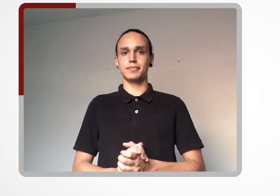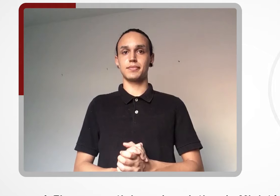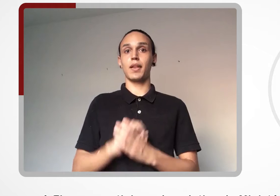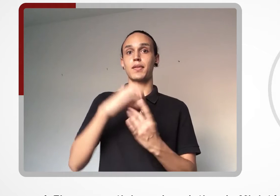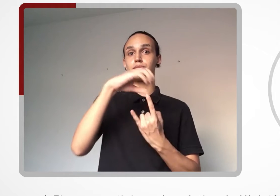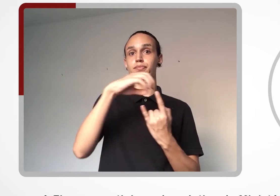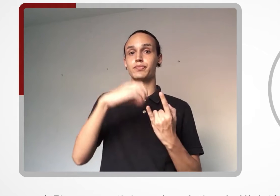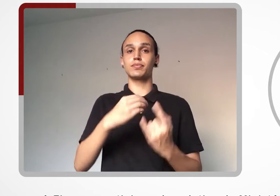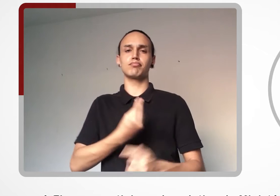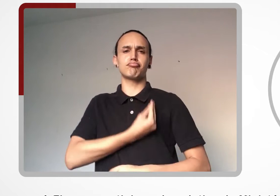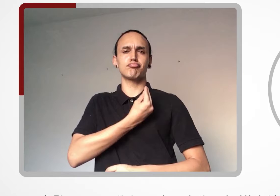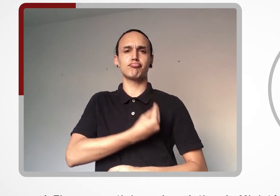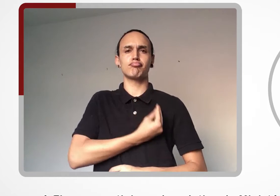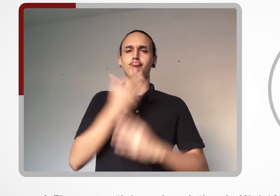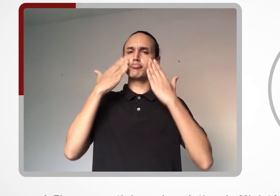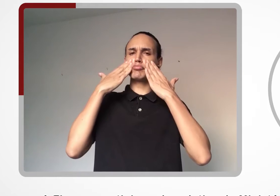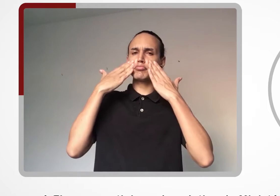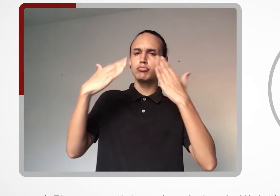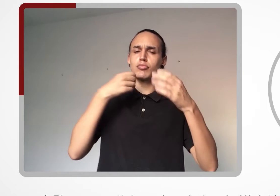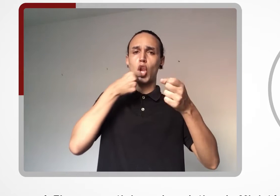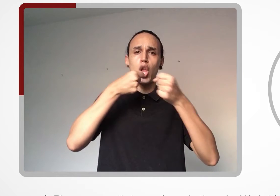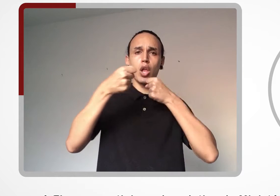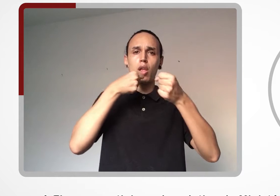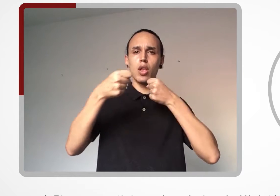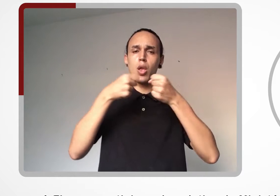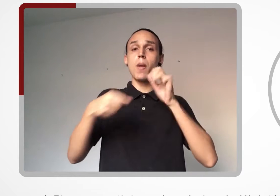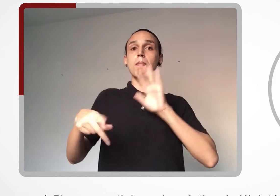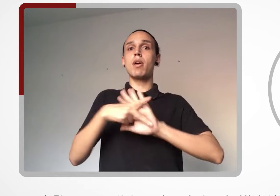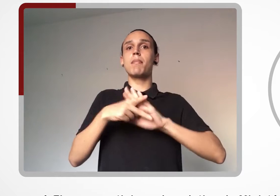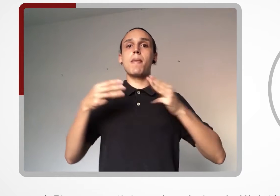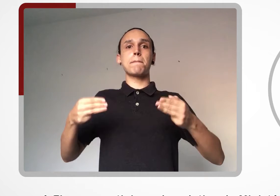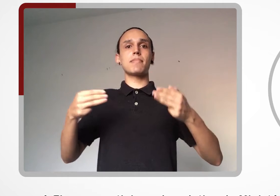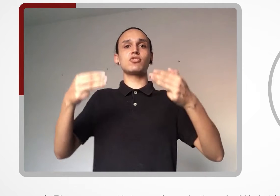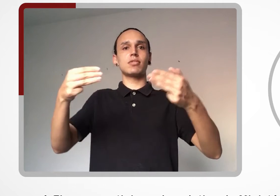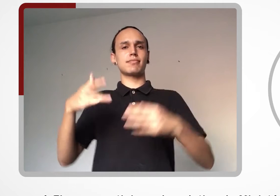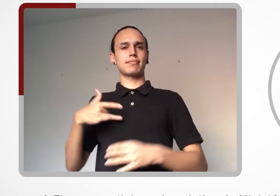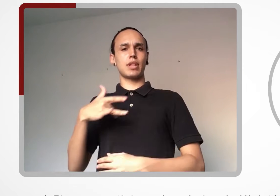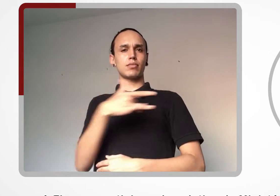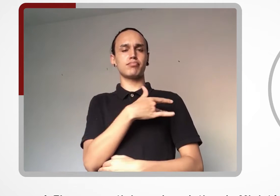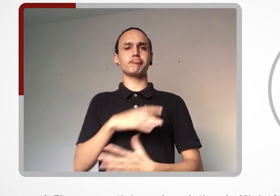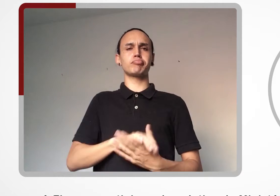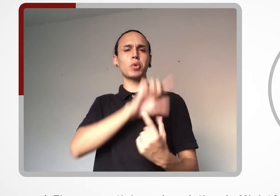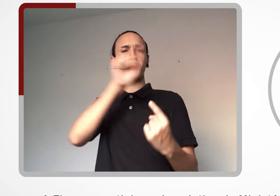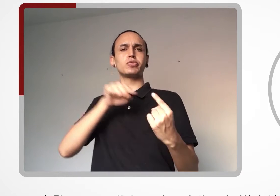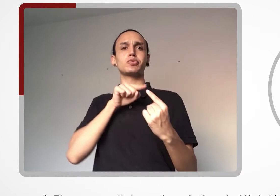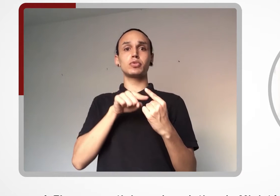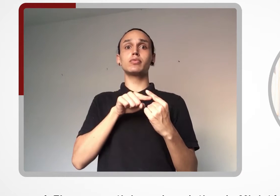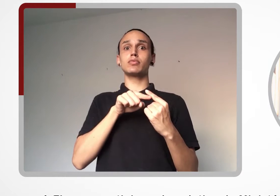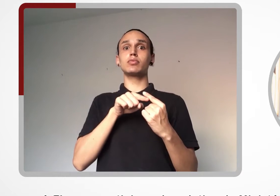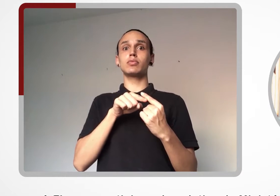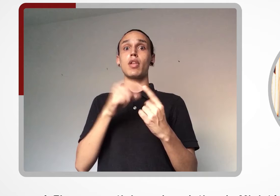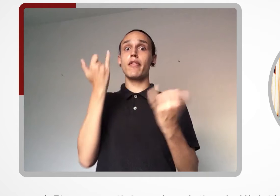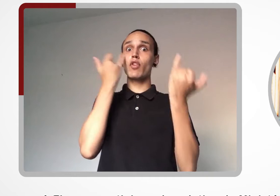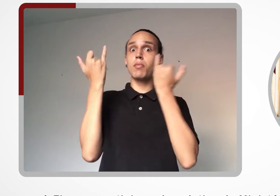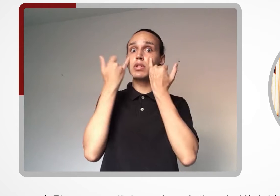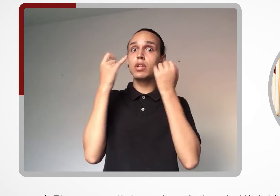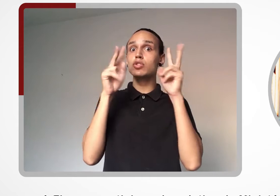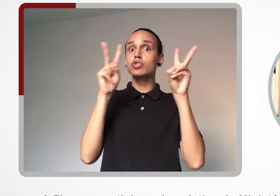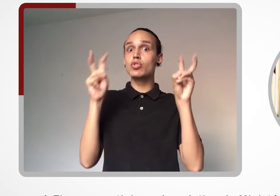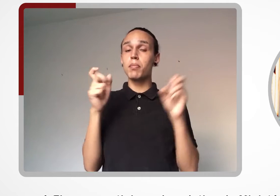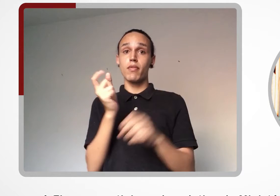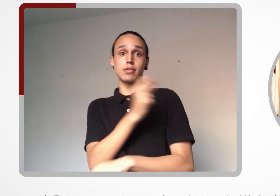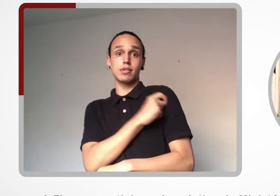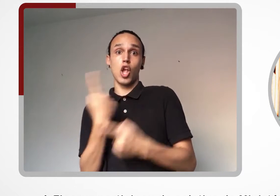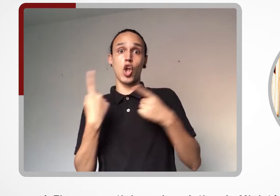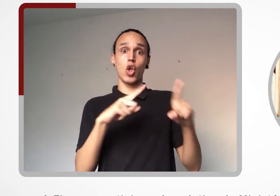A Fiocruz participou de coletiva do Ministério da Saúde para atualizar as informações sobre as vacinas